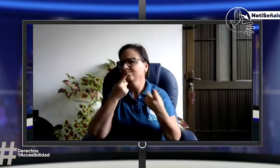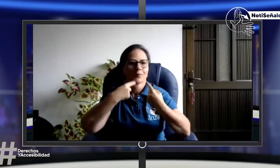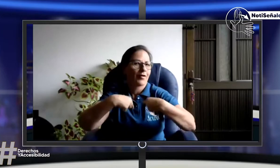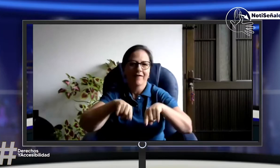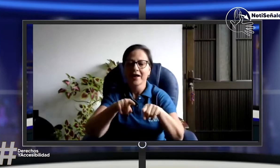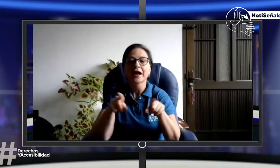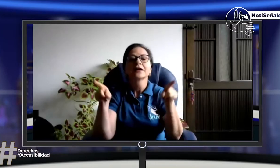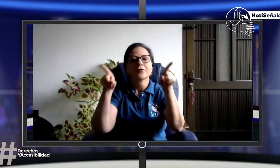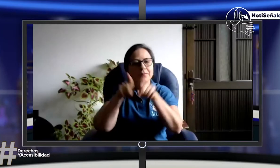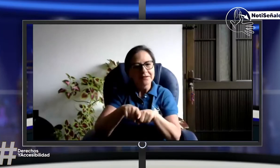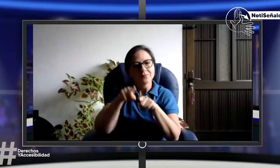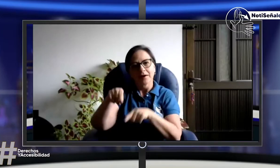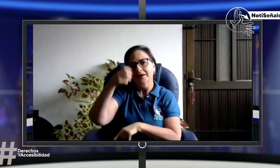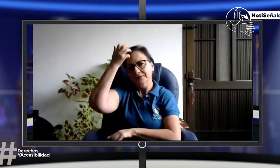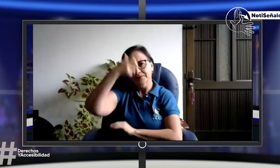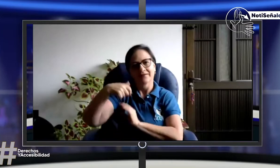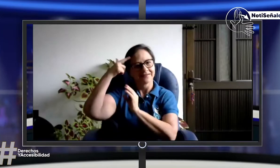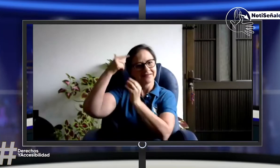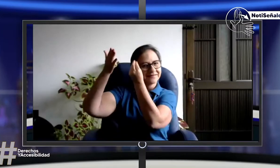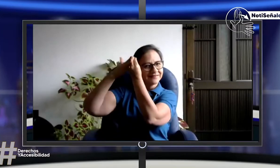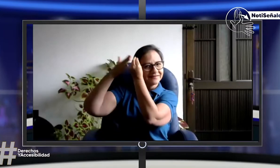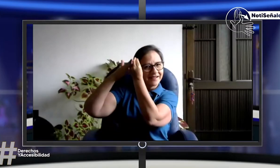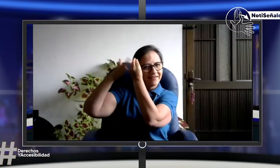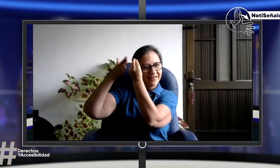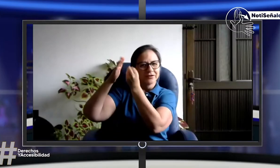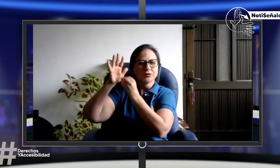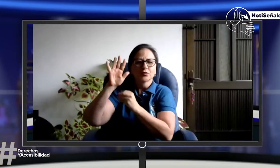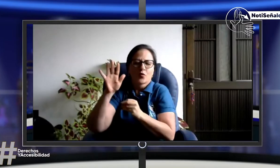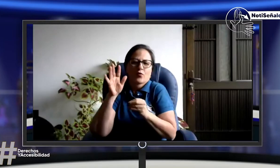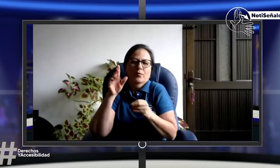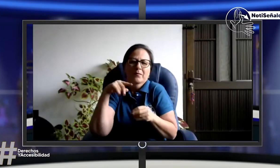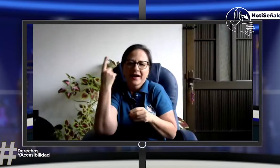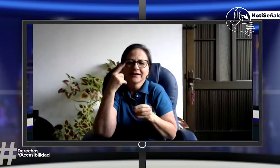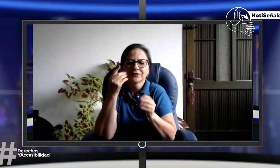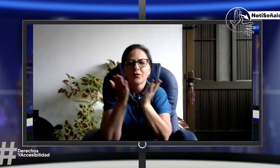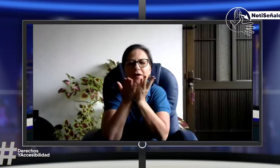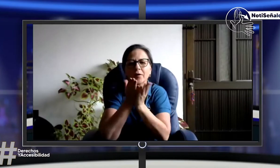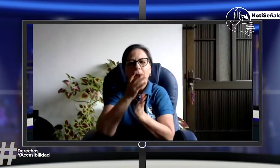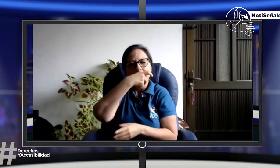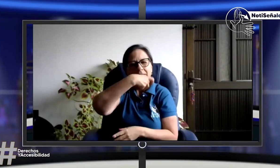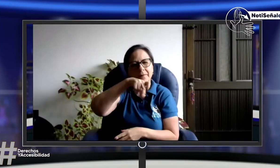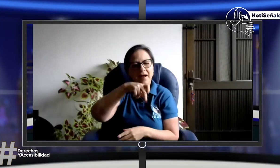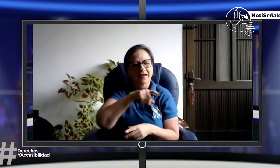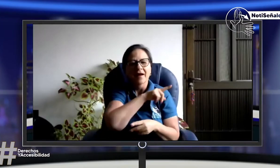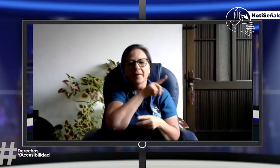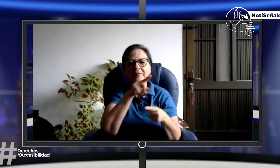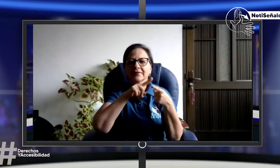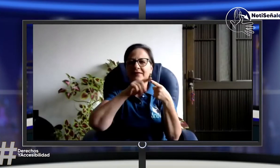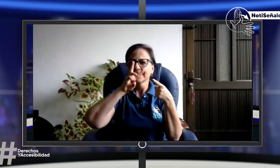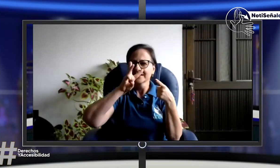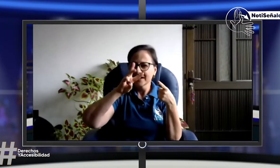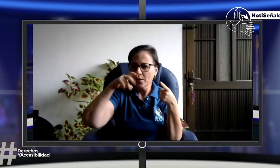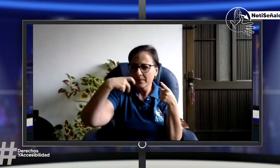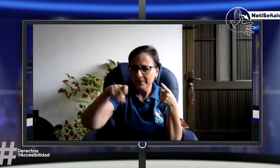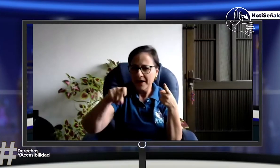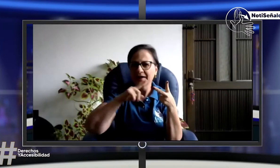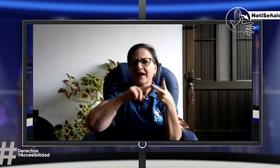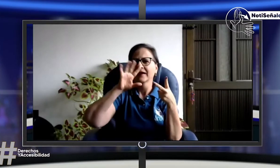municipios alejados, ¿sí? Que todavía no tienen un uso normalizado, tienen unas